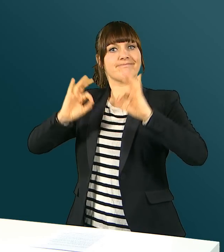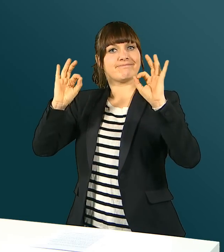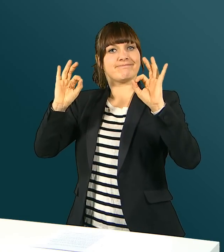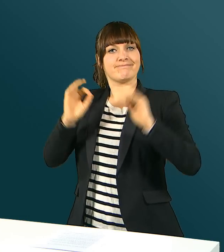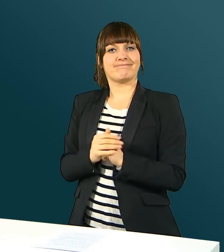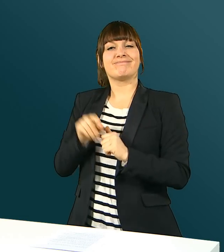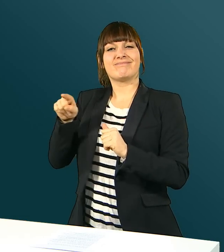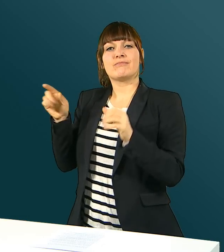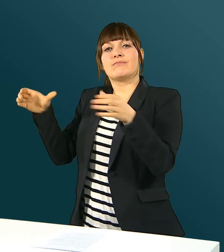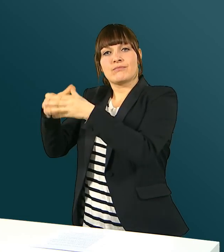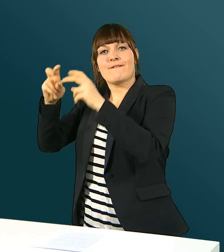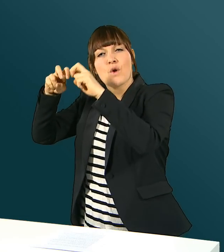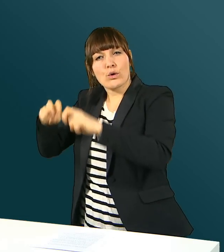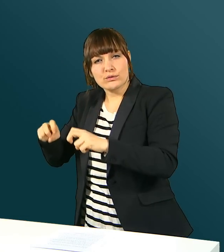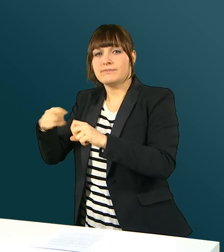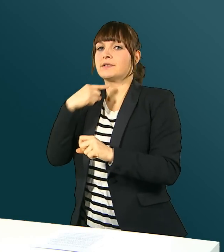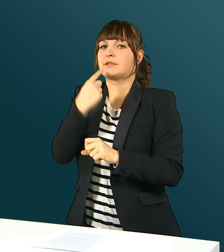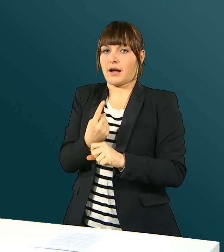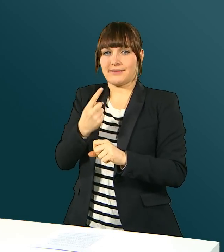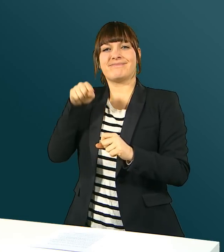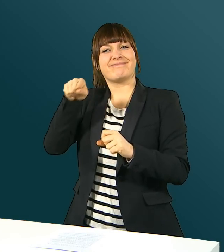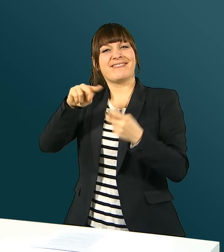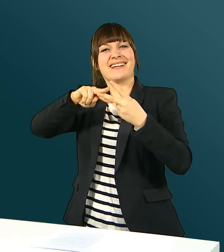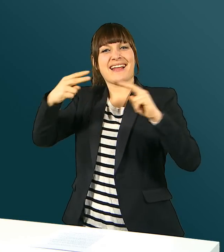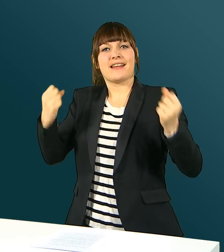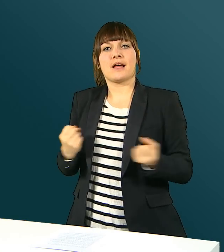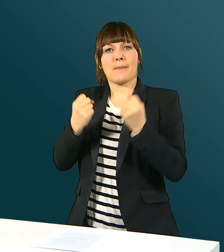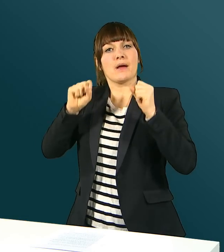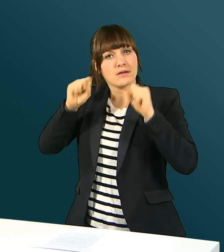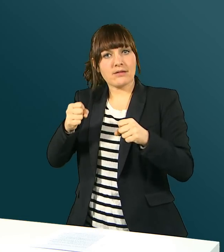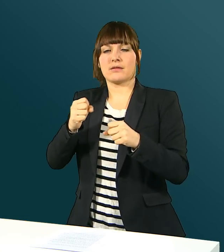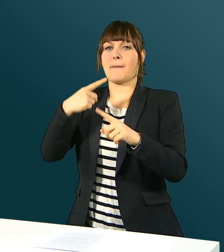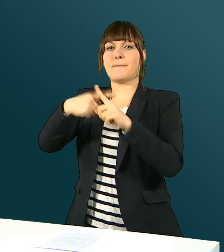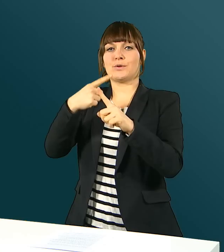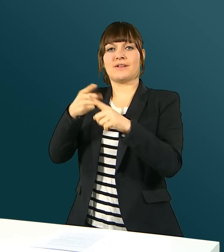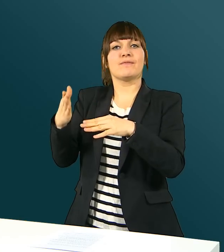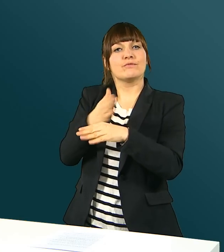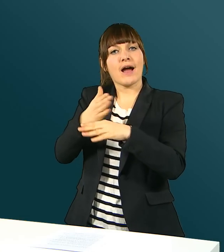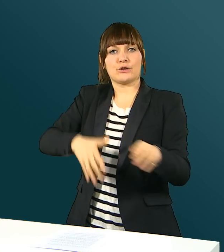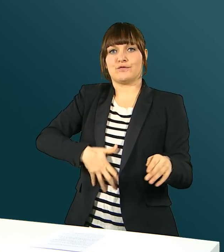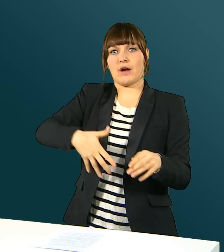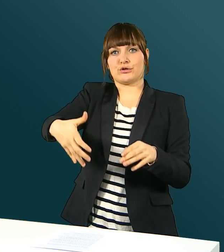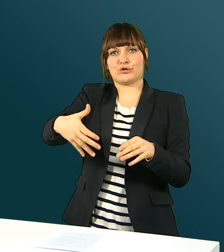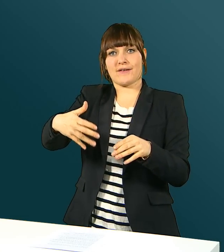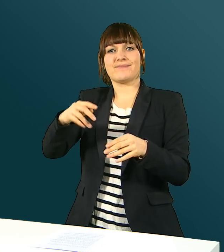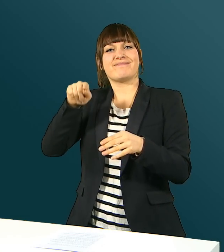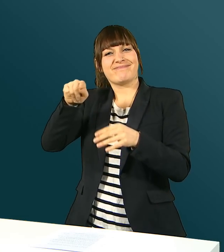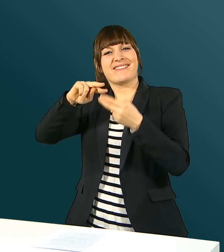Stimme wahrnehmen. Auch der Gleichgewichtssinn konnte verbessert werden. Die Forschergruppe meint, dass sich die Gentherapie während der